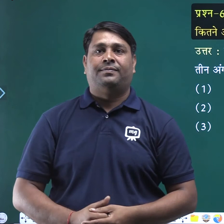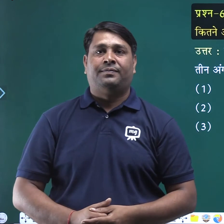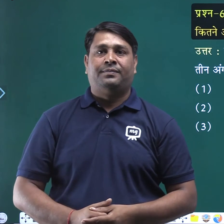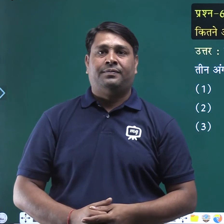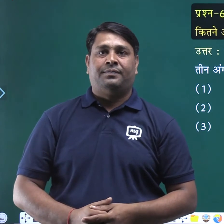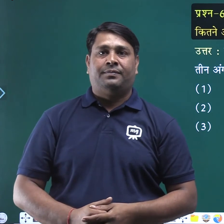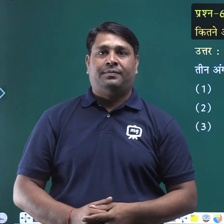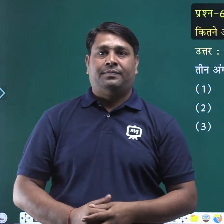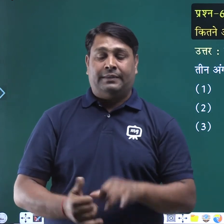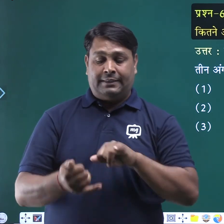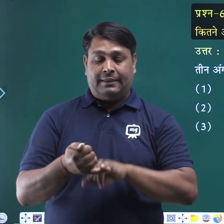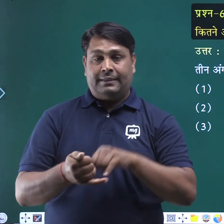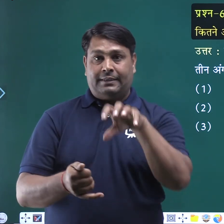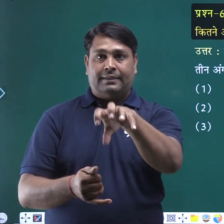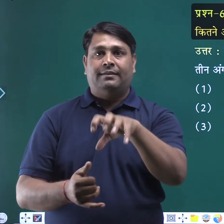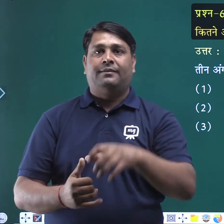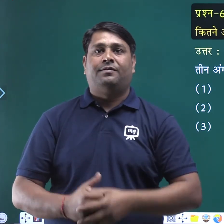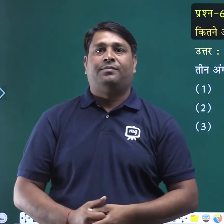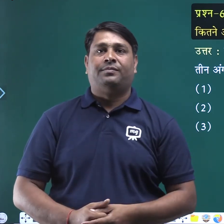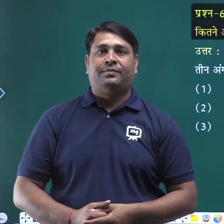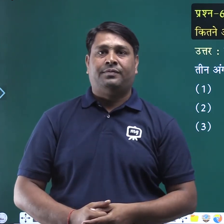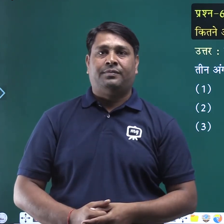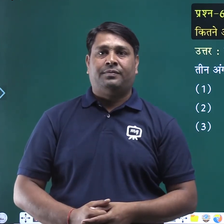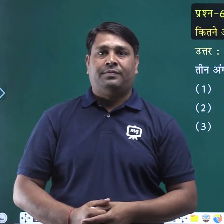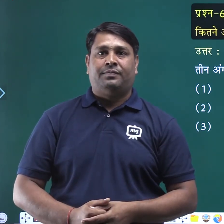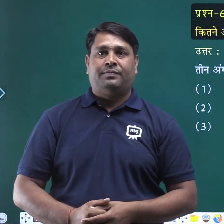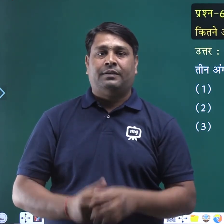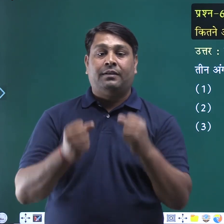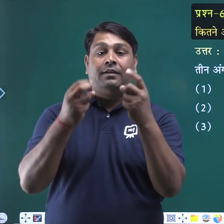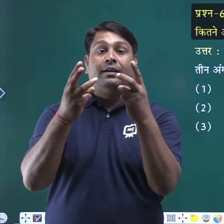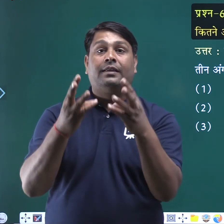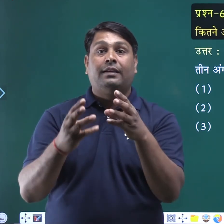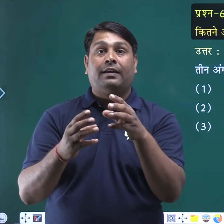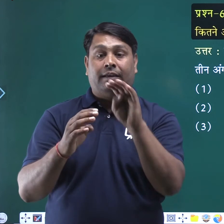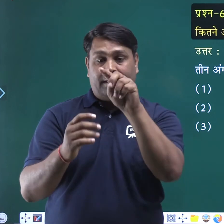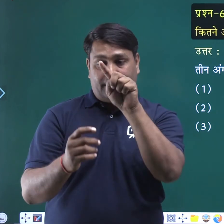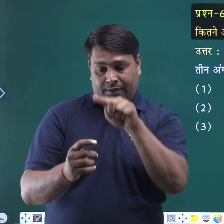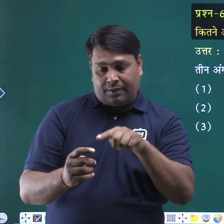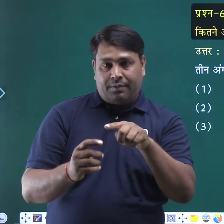राज्ये के कितने अंग हैं